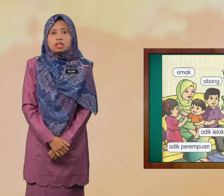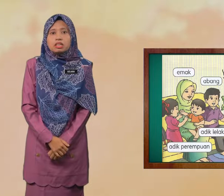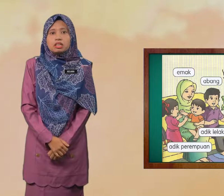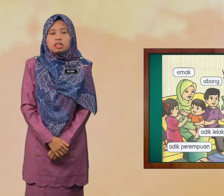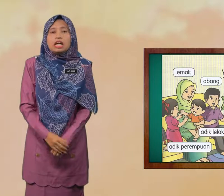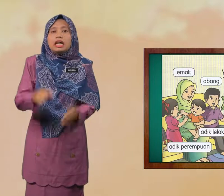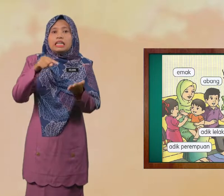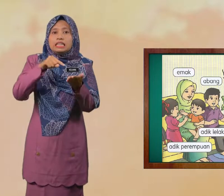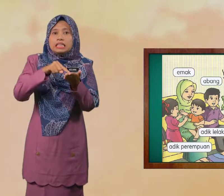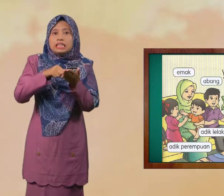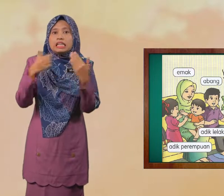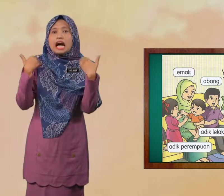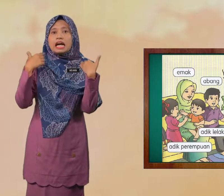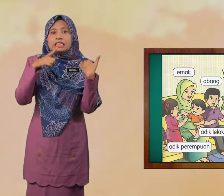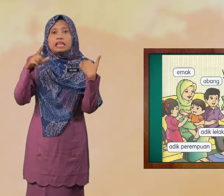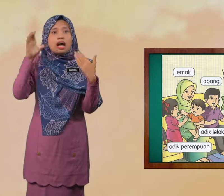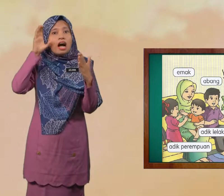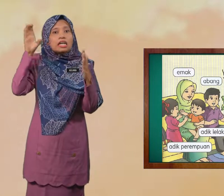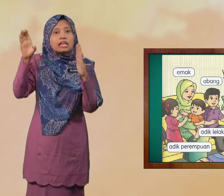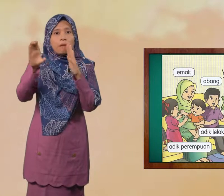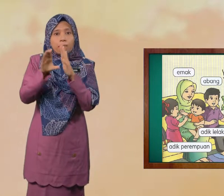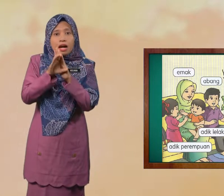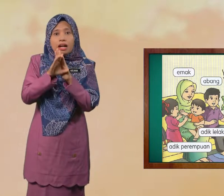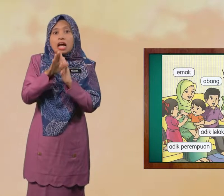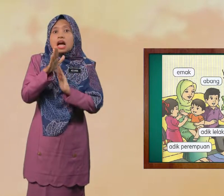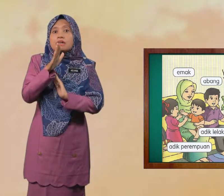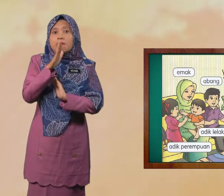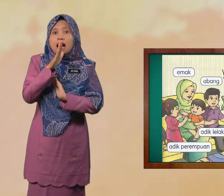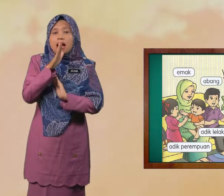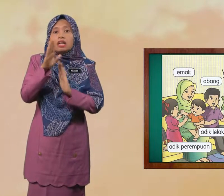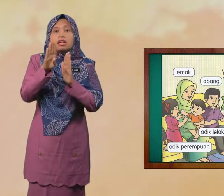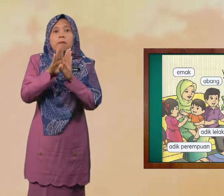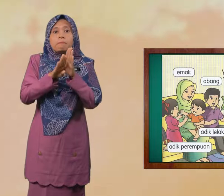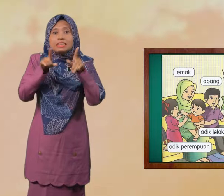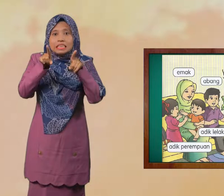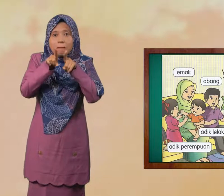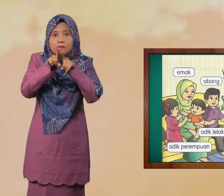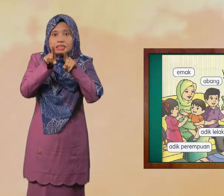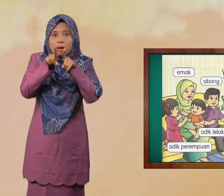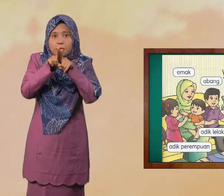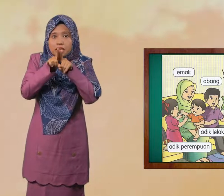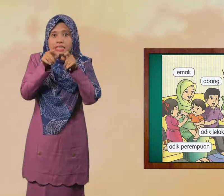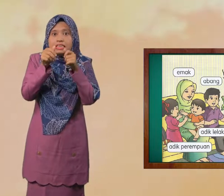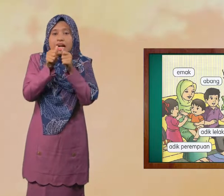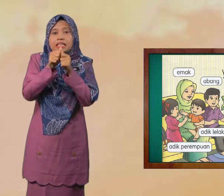Ini Adalah Gambar Emak Bersama-sama Dengan